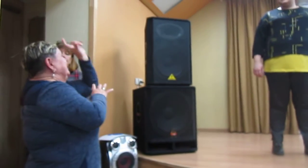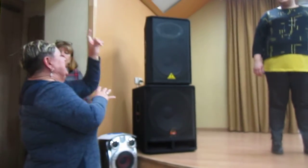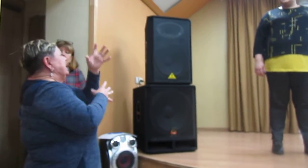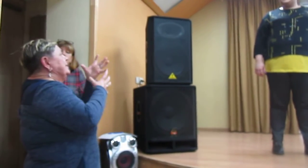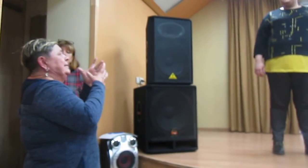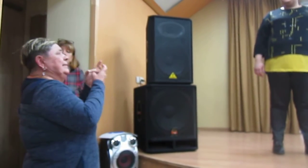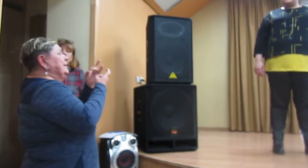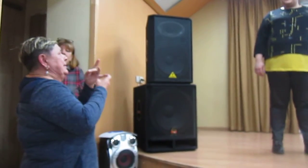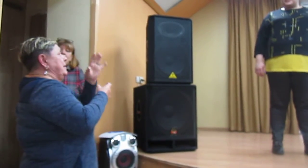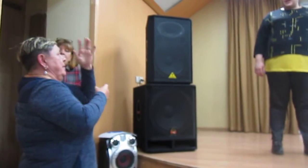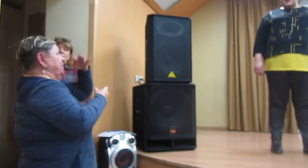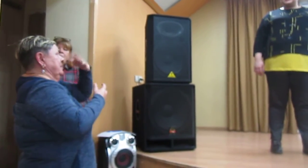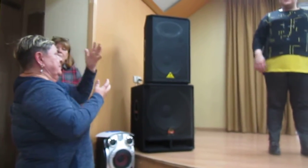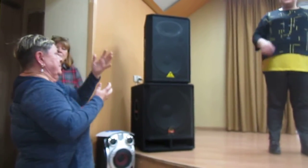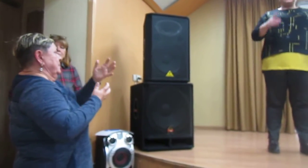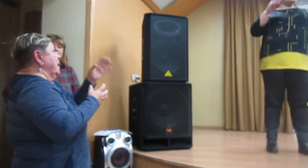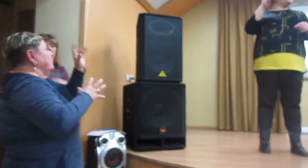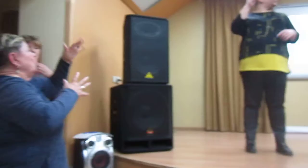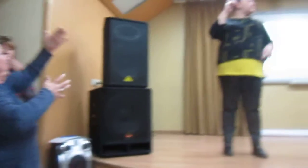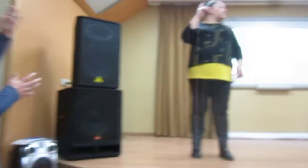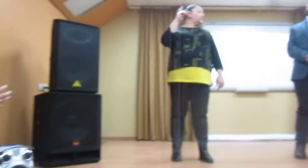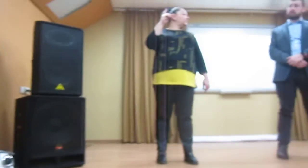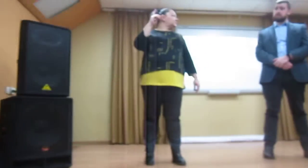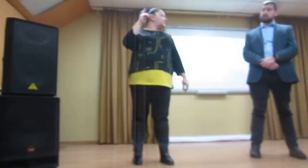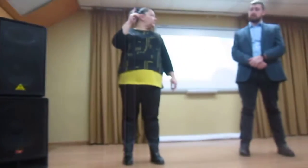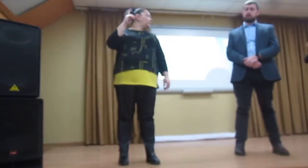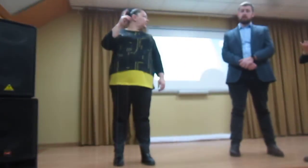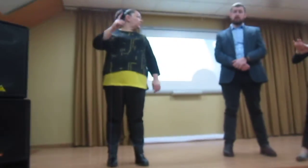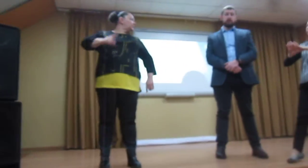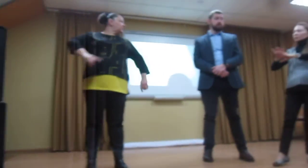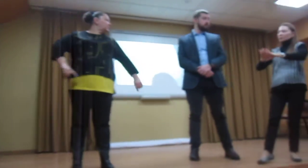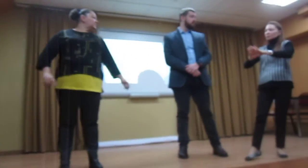А там всё сыро, постоянно сыро. Втре года так.